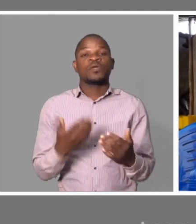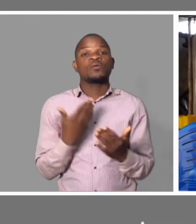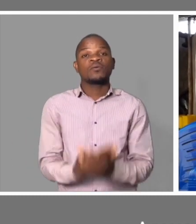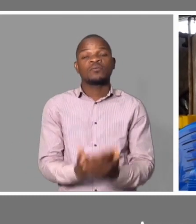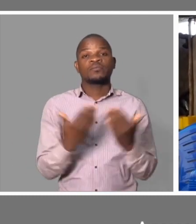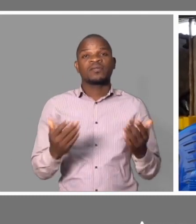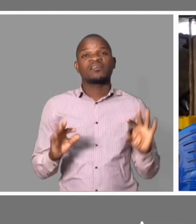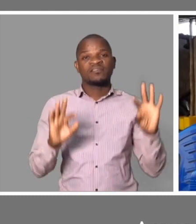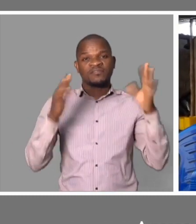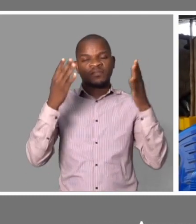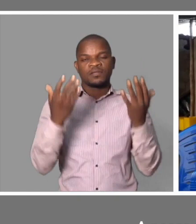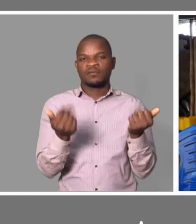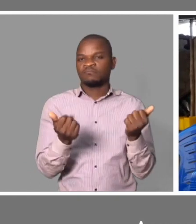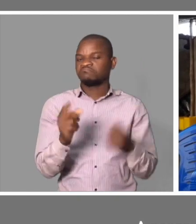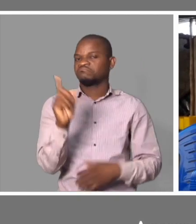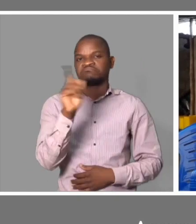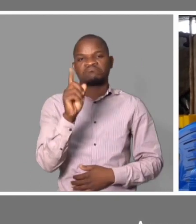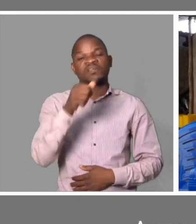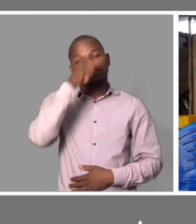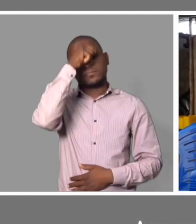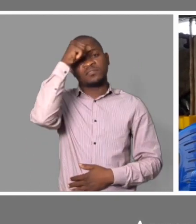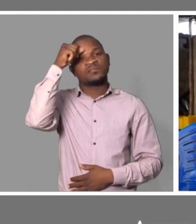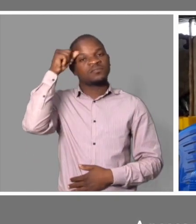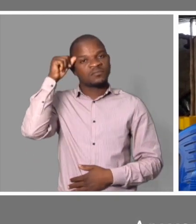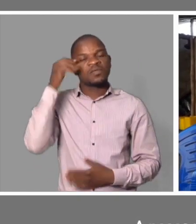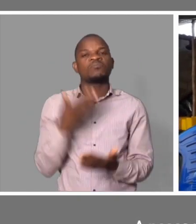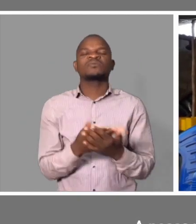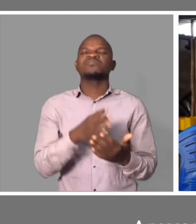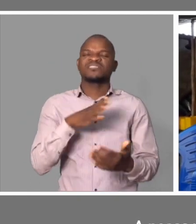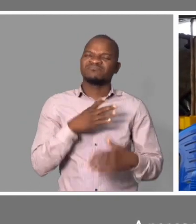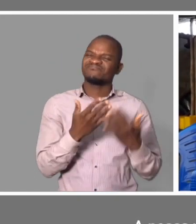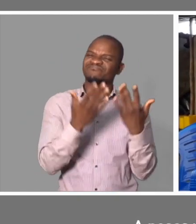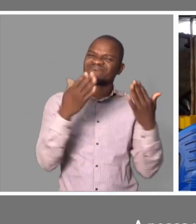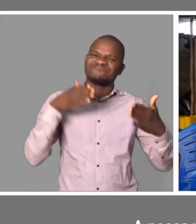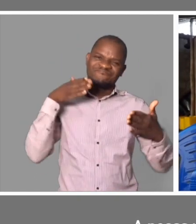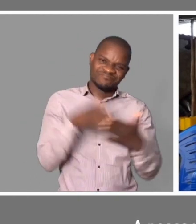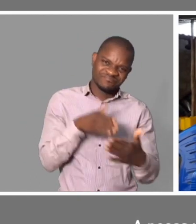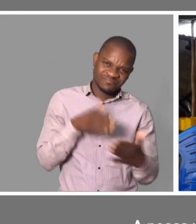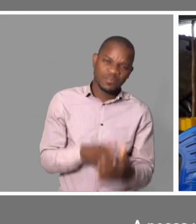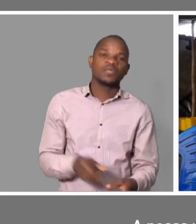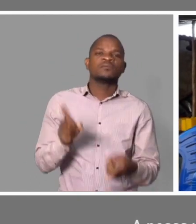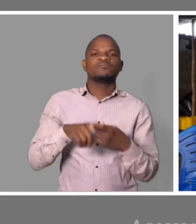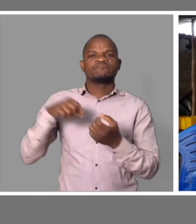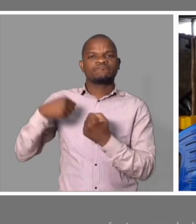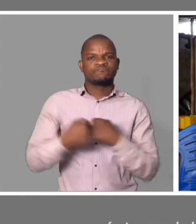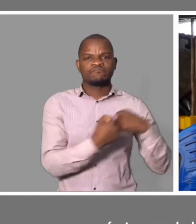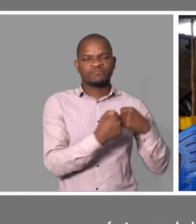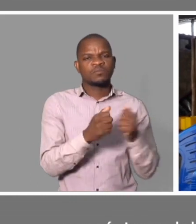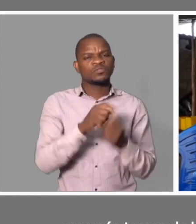A vida nossa não está fácil. Há muitas barreiras, há muitos desafios, mas nós temos que